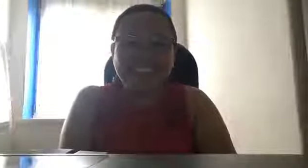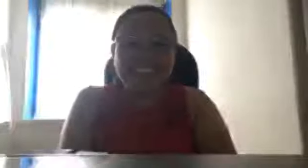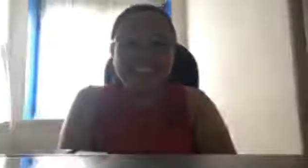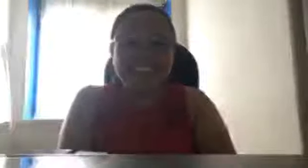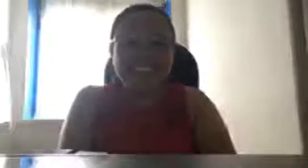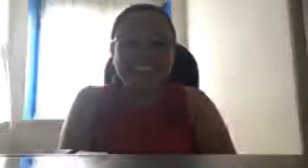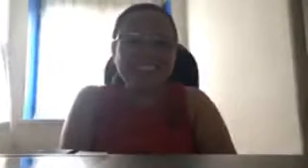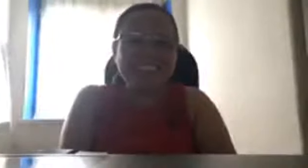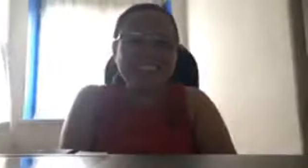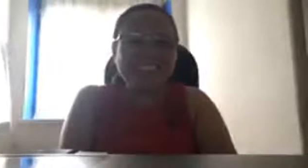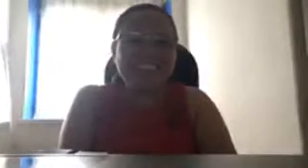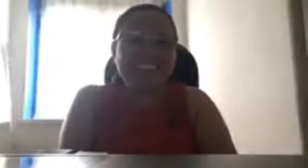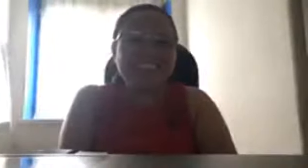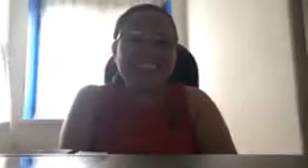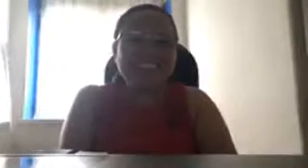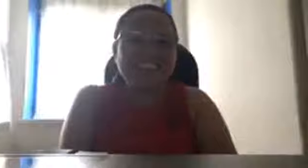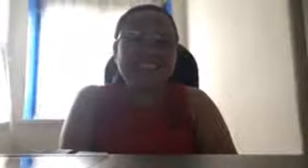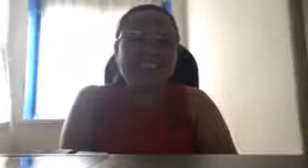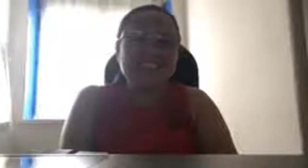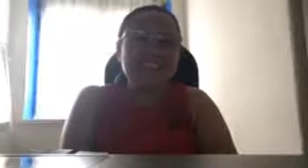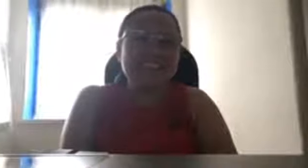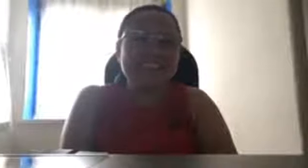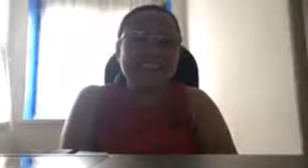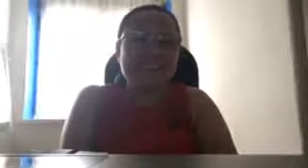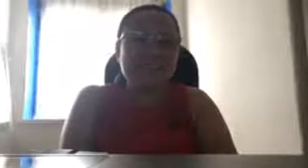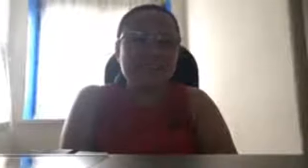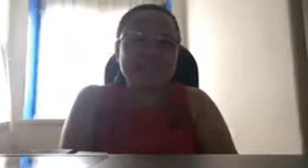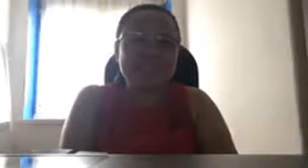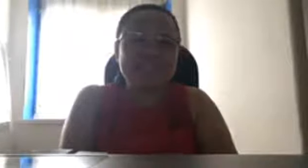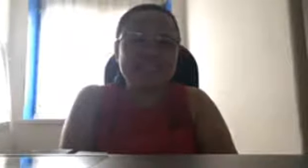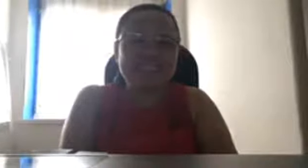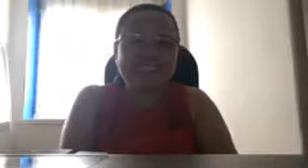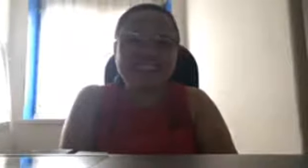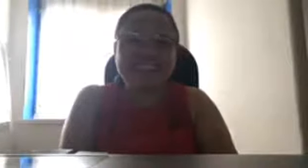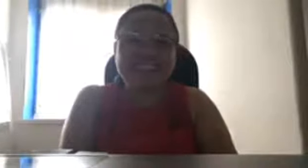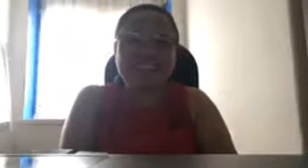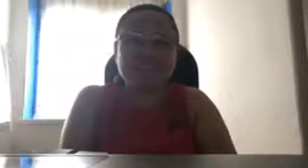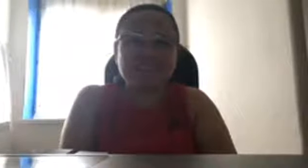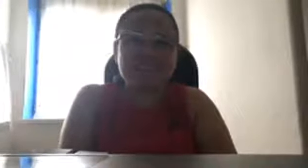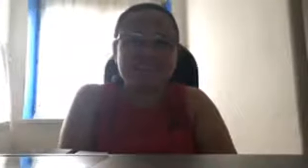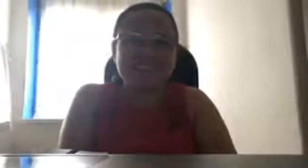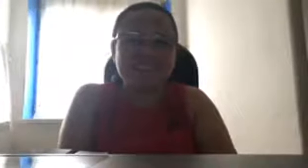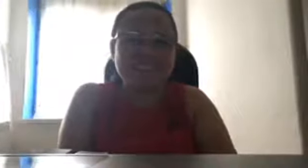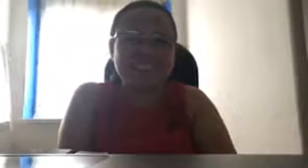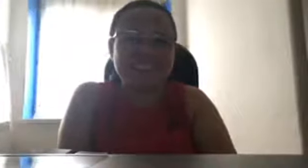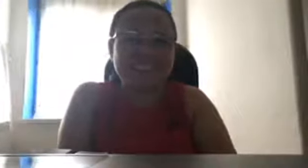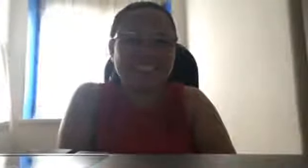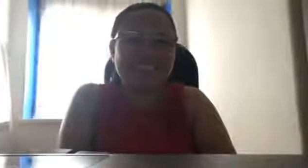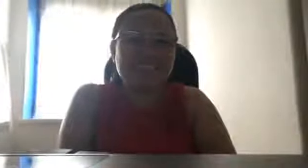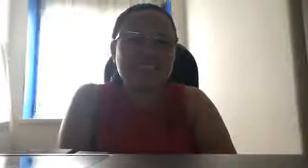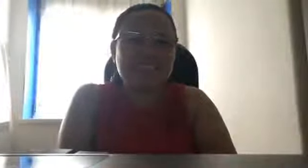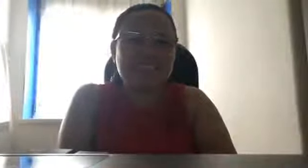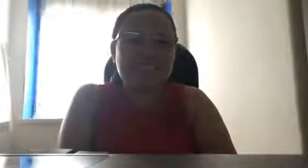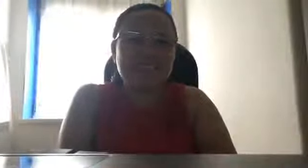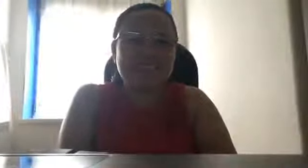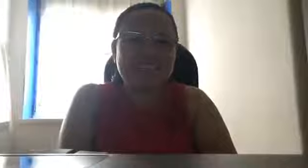Yung aking mga kaibigan, of course. Yung mga